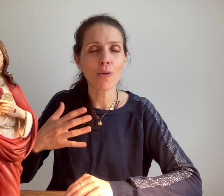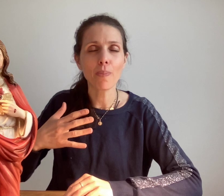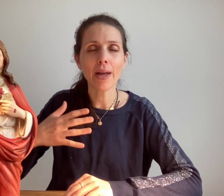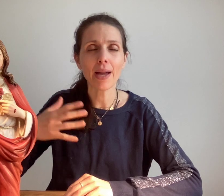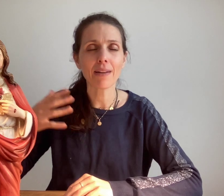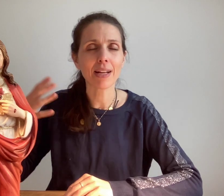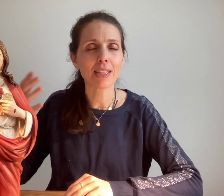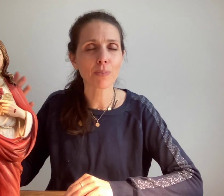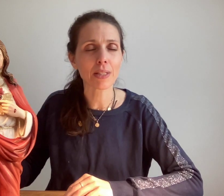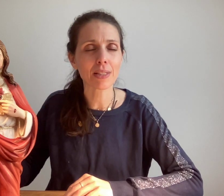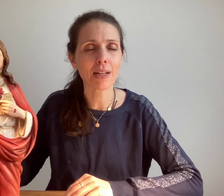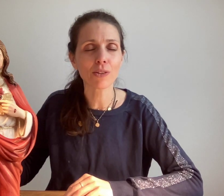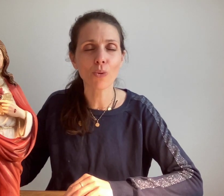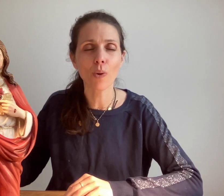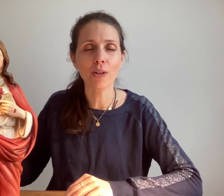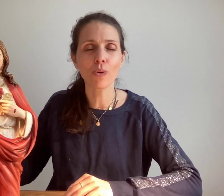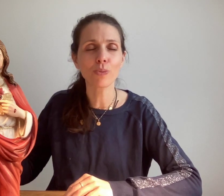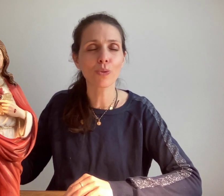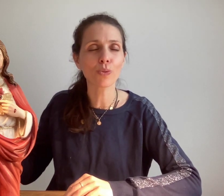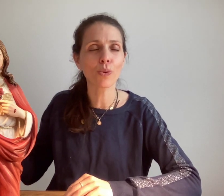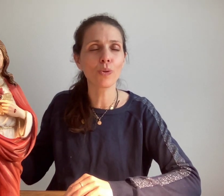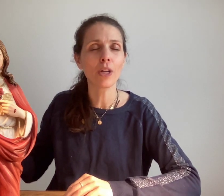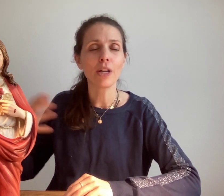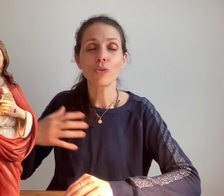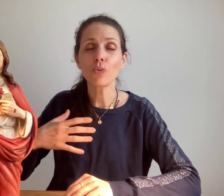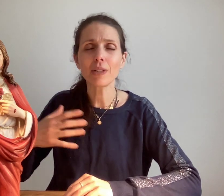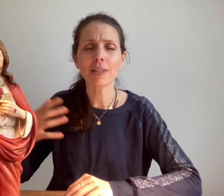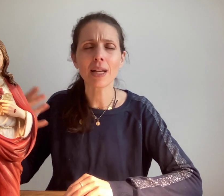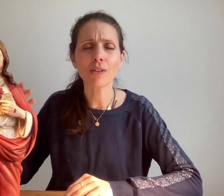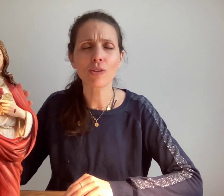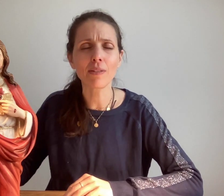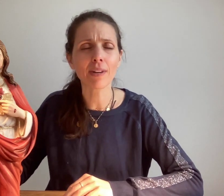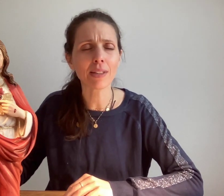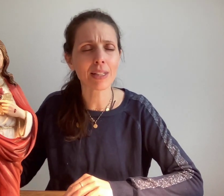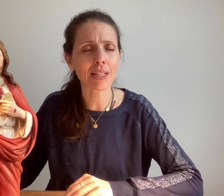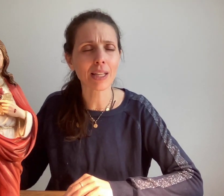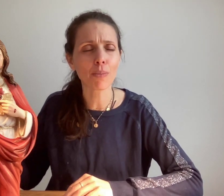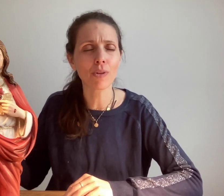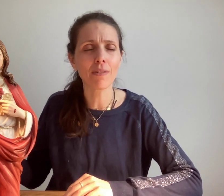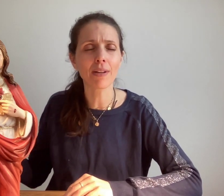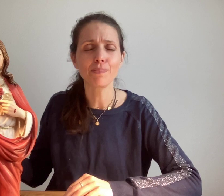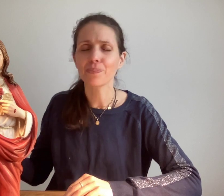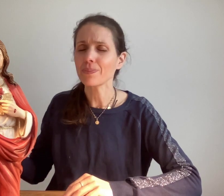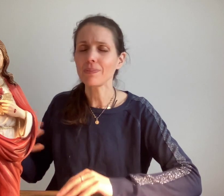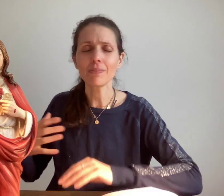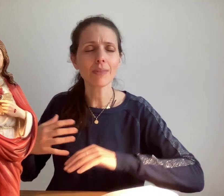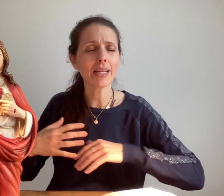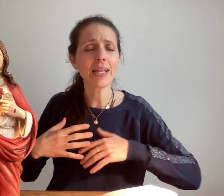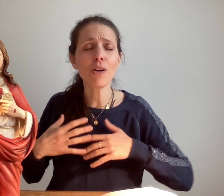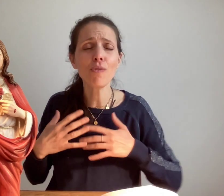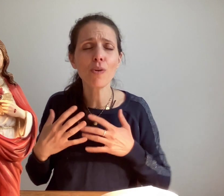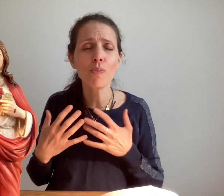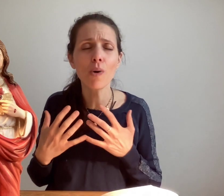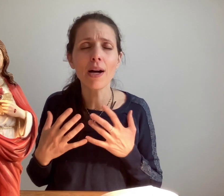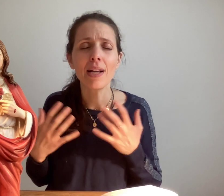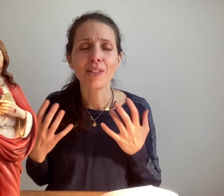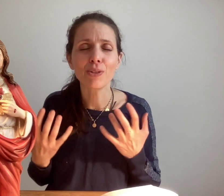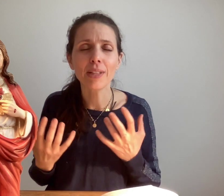le Père, avec l'Esprit Saint, ton royaume, ton trône, tous tes actes divins, tes attributs divins et enveloppe-moi de ta